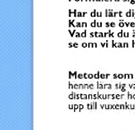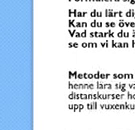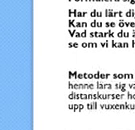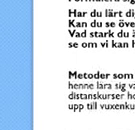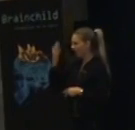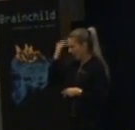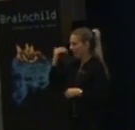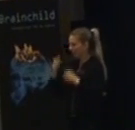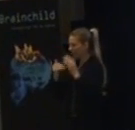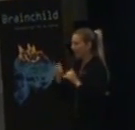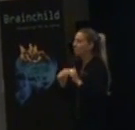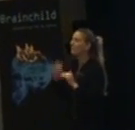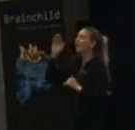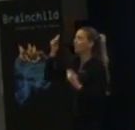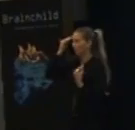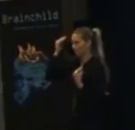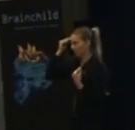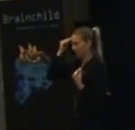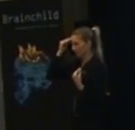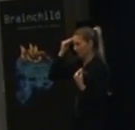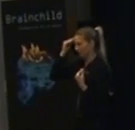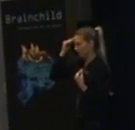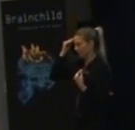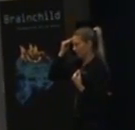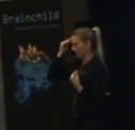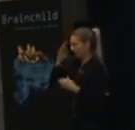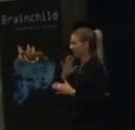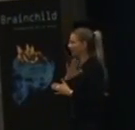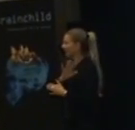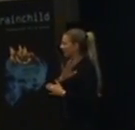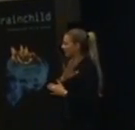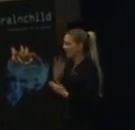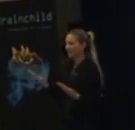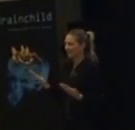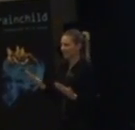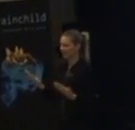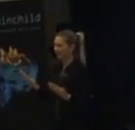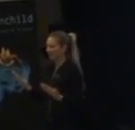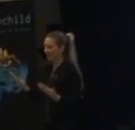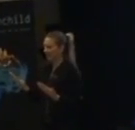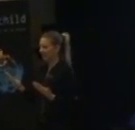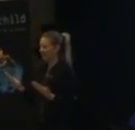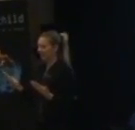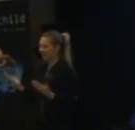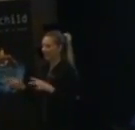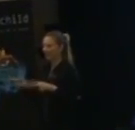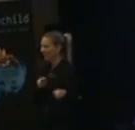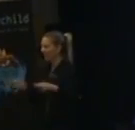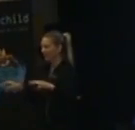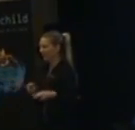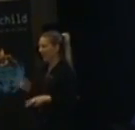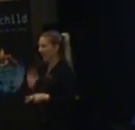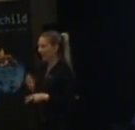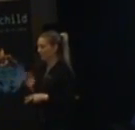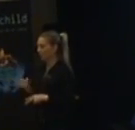utbildning. Det finns inget likvärdigt i att Hermione ska behöva